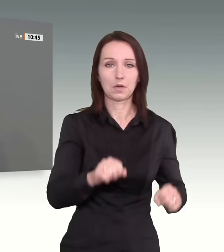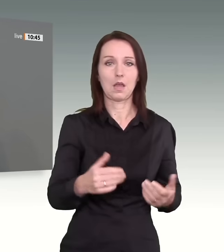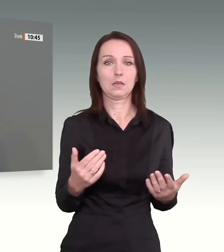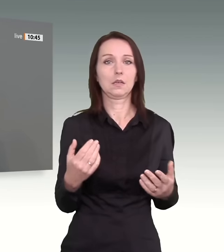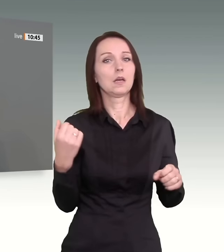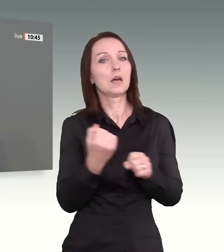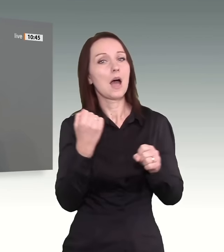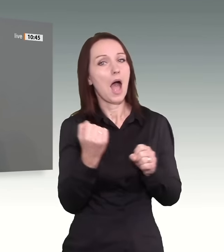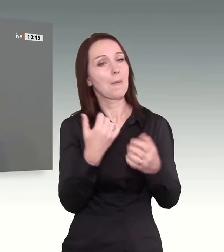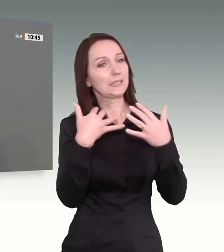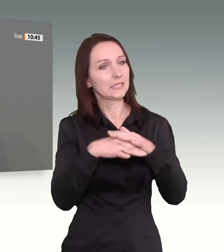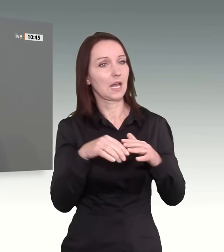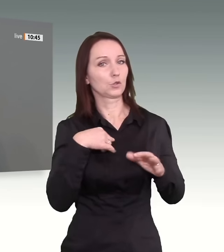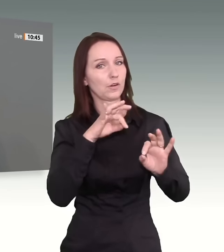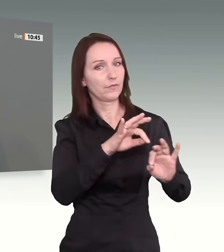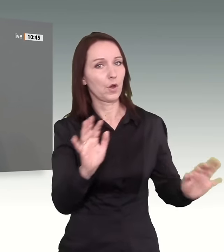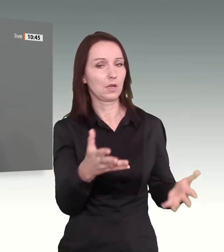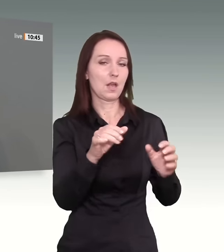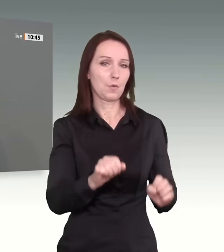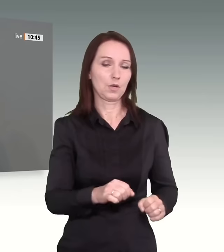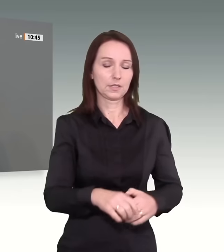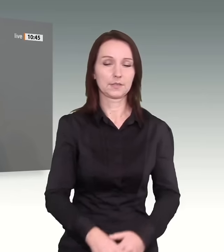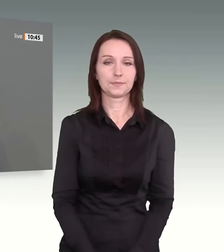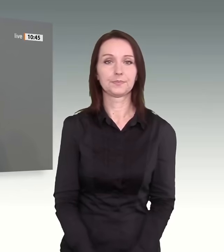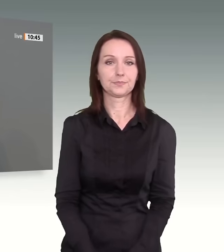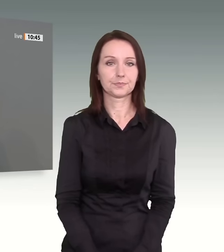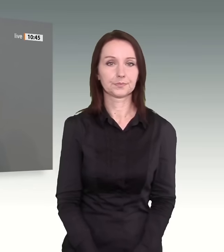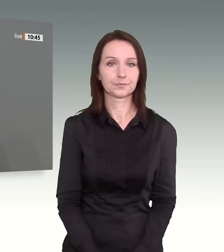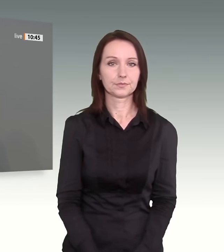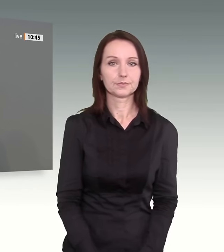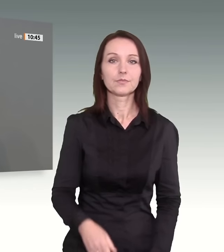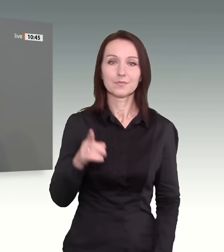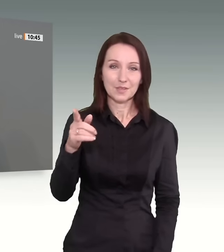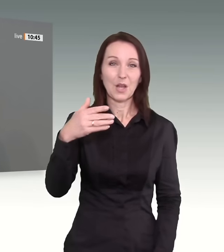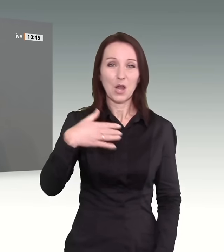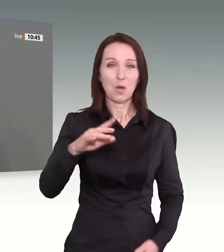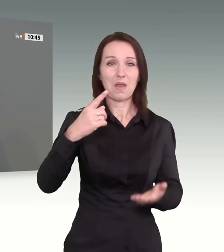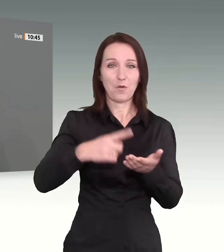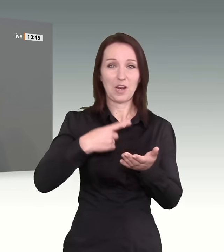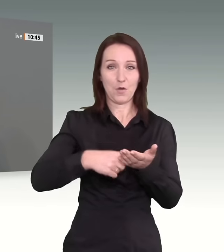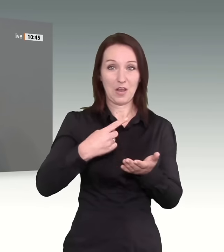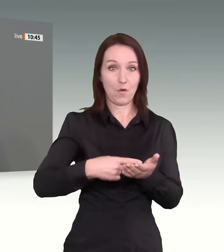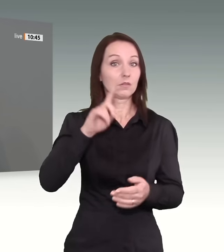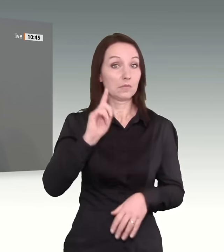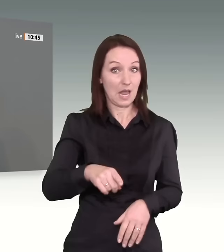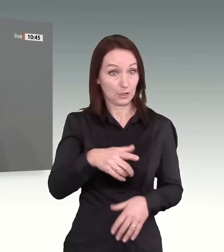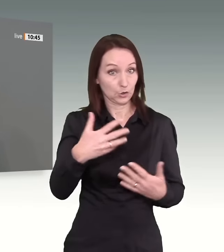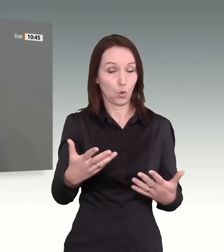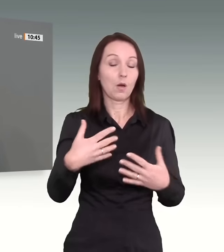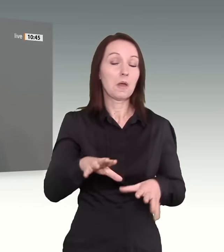Arbeitsintegration ermöglichen. Und mit all diesen weitergehenden Forderungen wird genau das immer